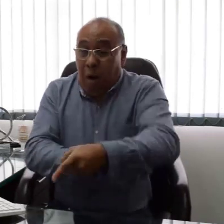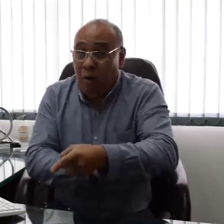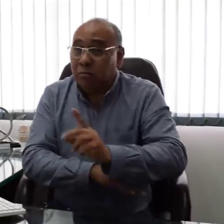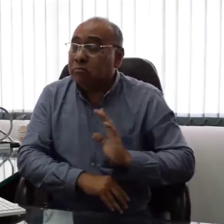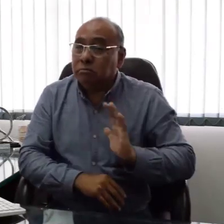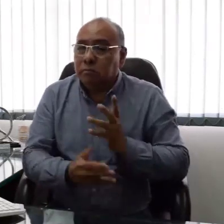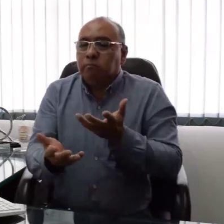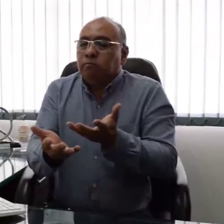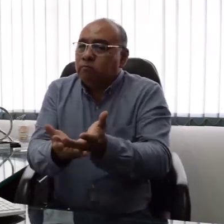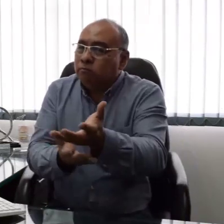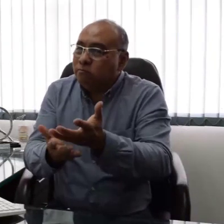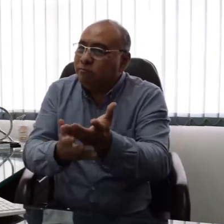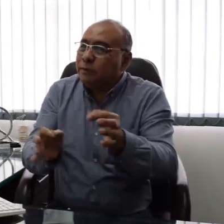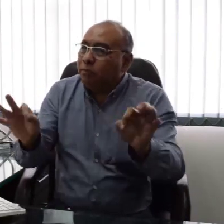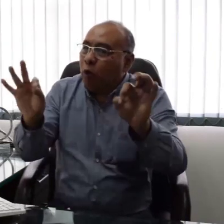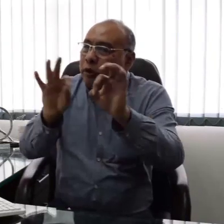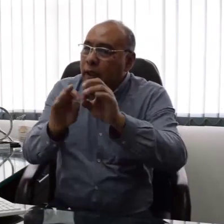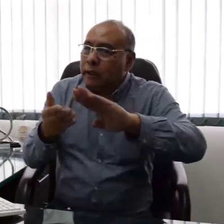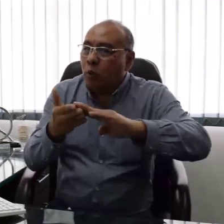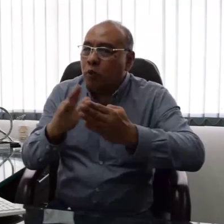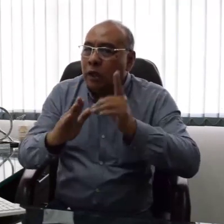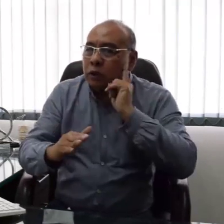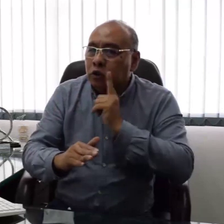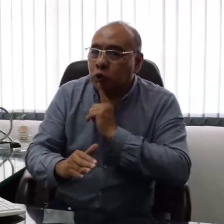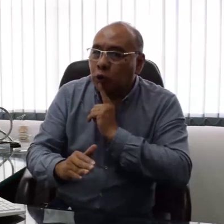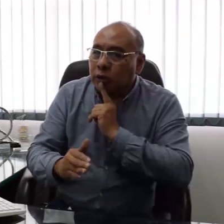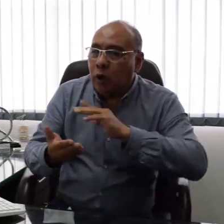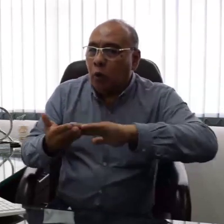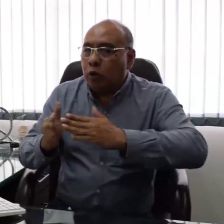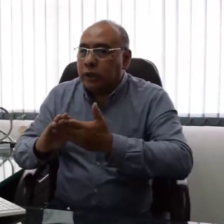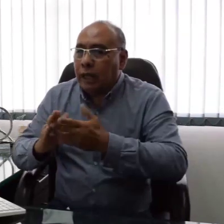sugieren que exista un trabajo colaborativo entre la comunidad sorda y los intérpretes.